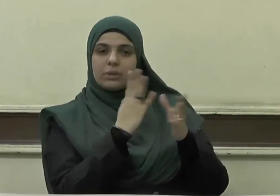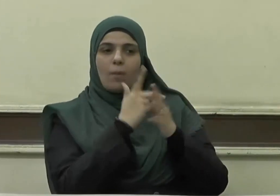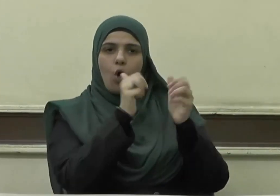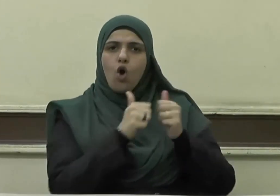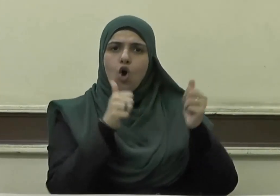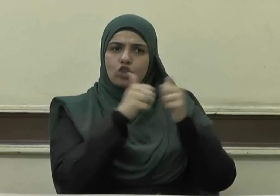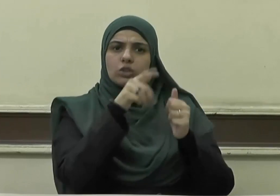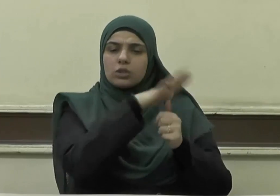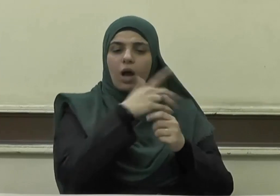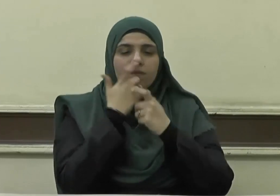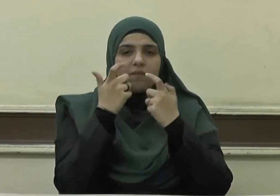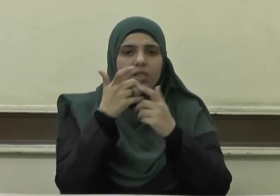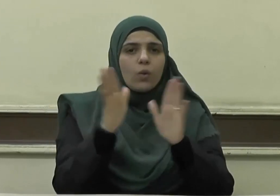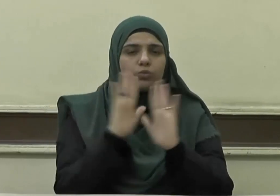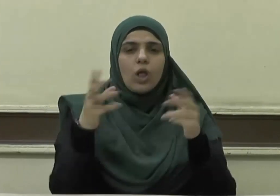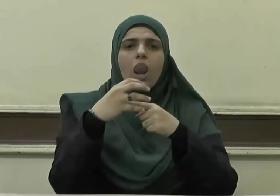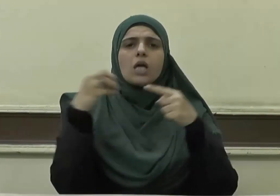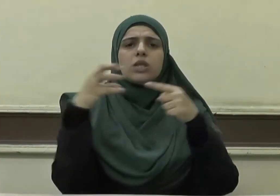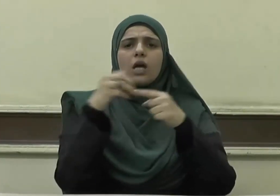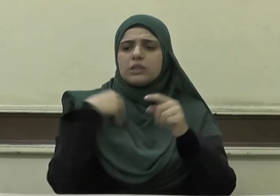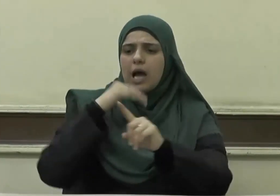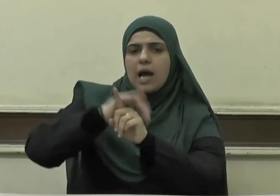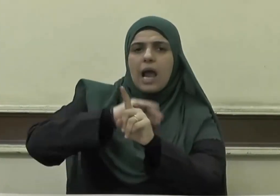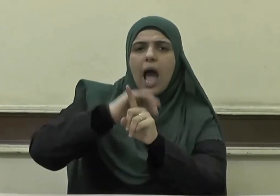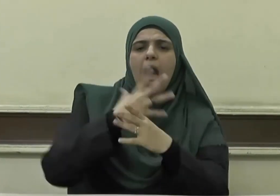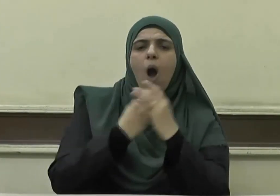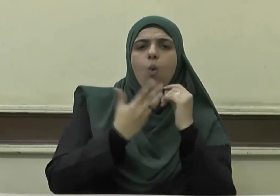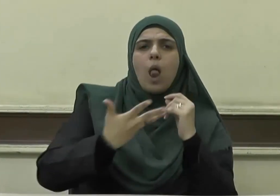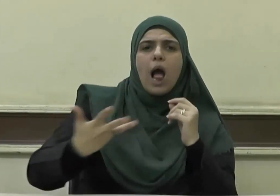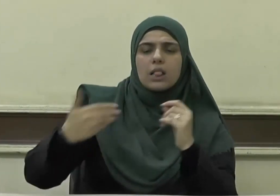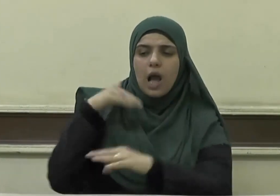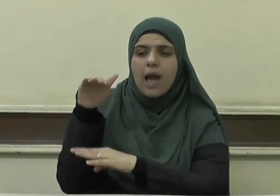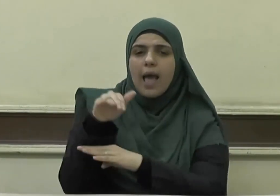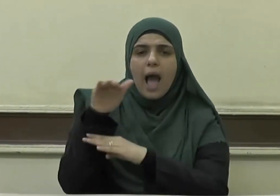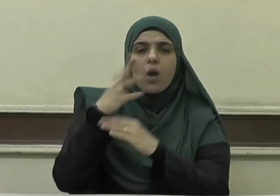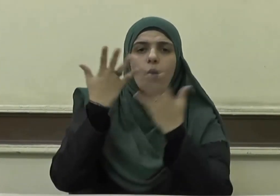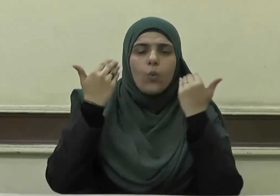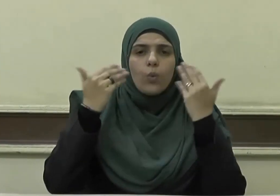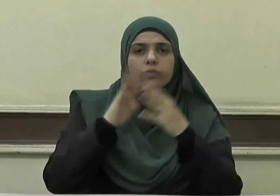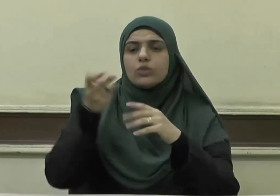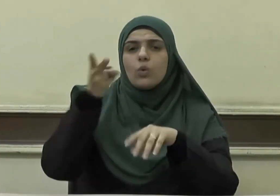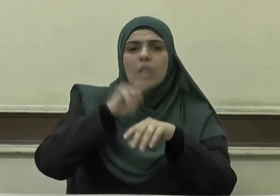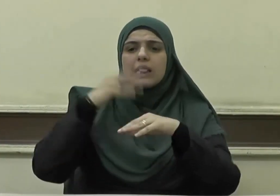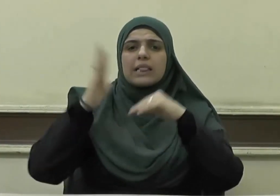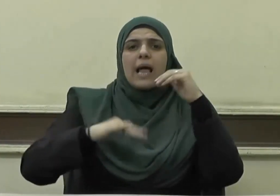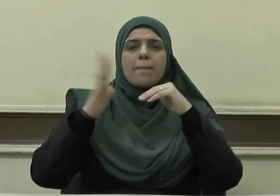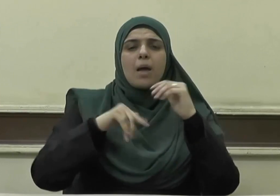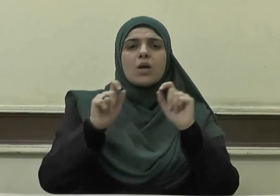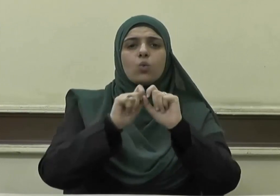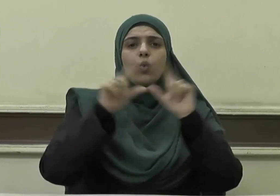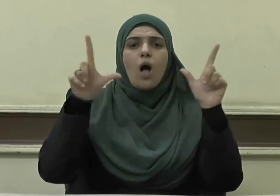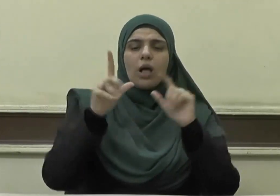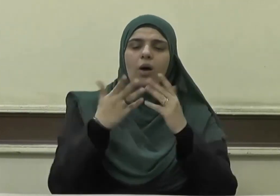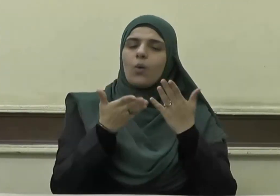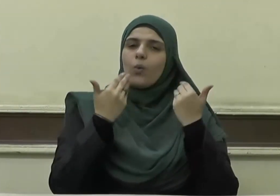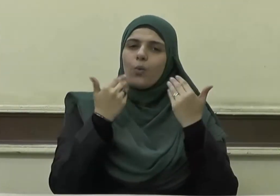وتقصيره في رعاية أبنائه وعدم تربيتهم التربية الصالحة